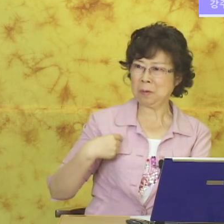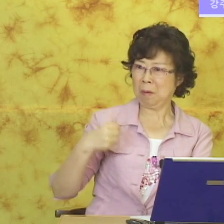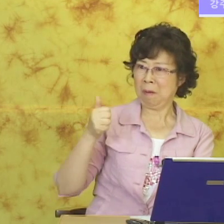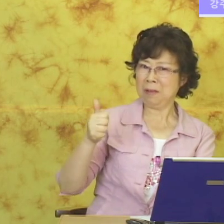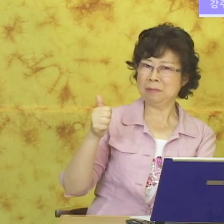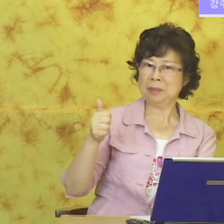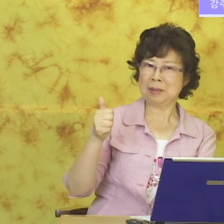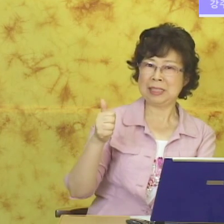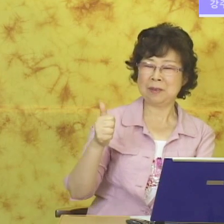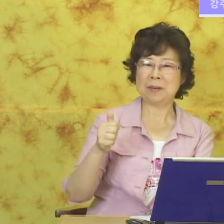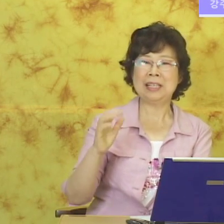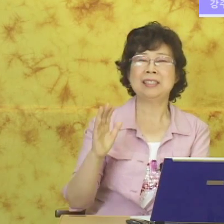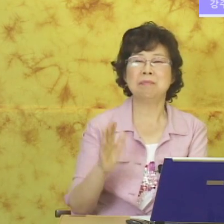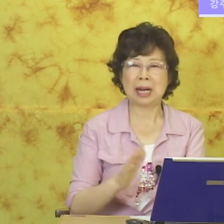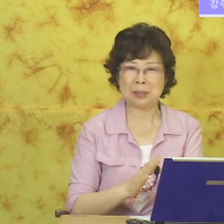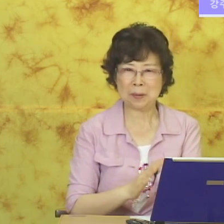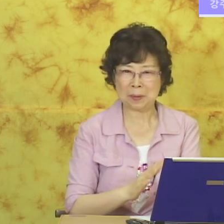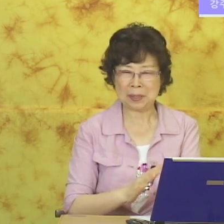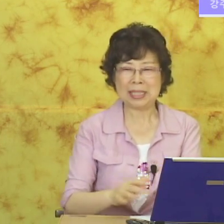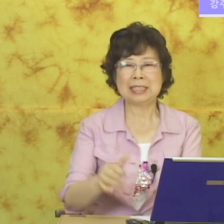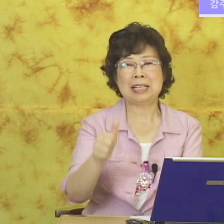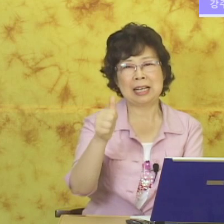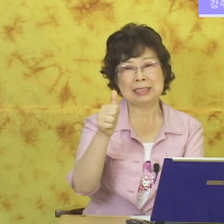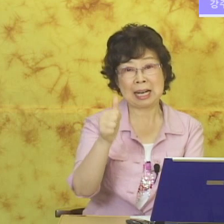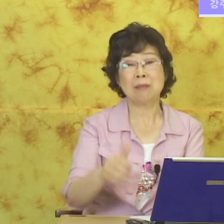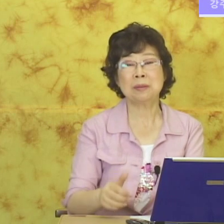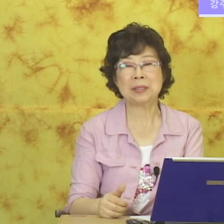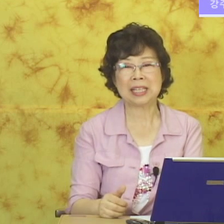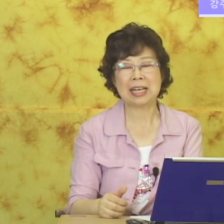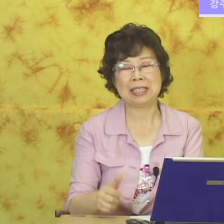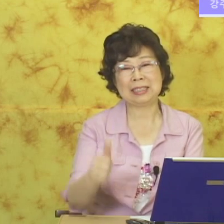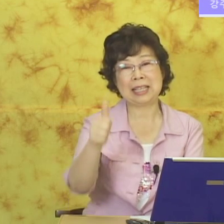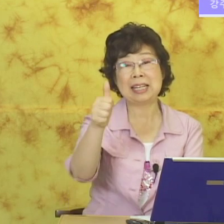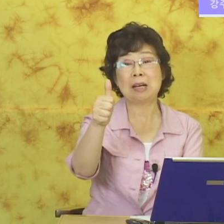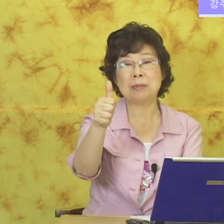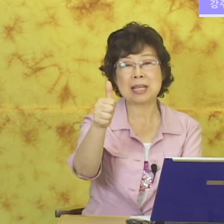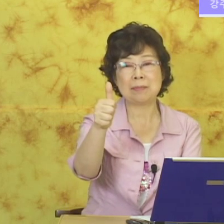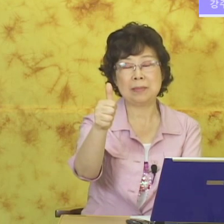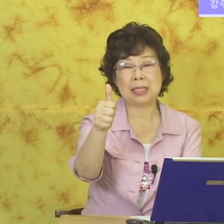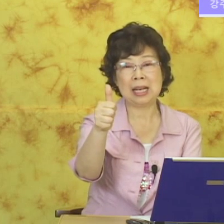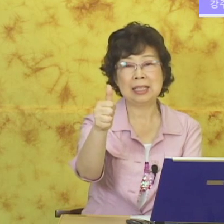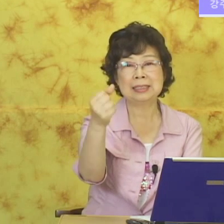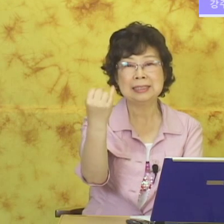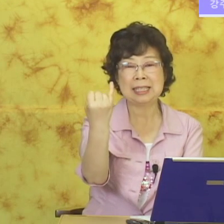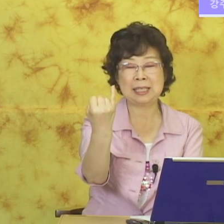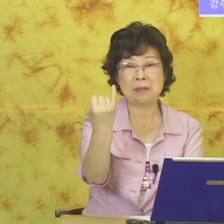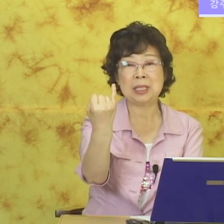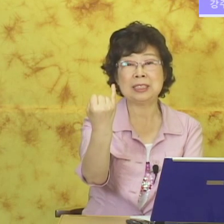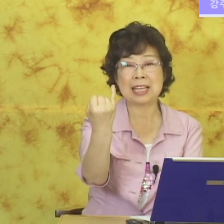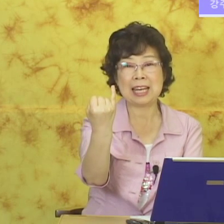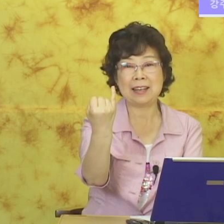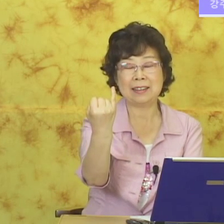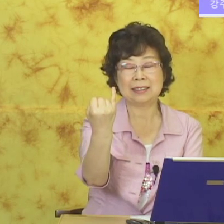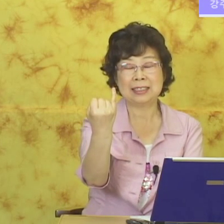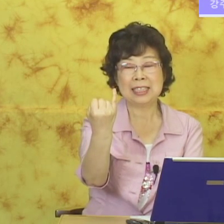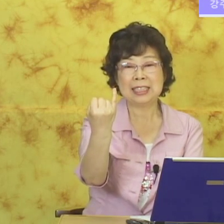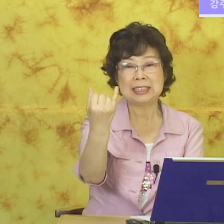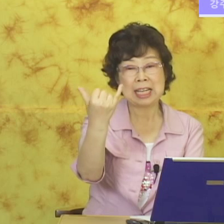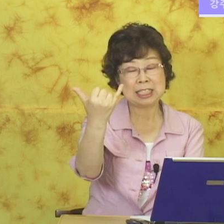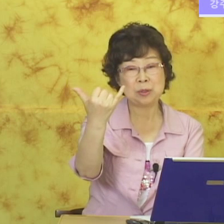옷 이쁘다 최고. 이거 말고 그냥 사람으로 얘기할 때 이게 남자입니다. 이렇게 하면 여자예요. 싸지